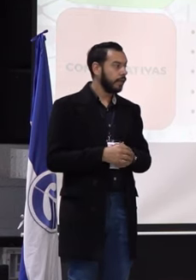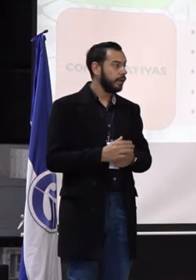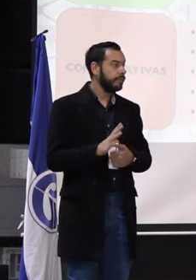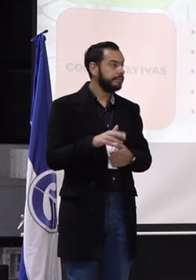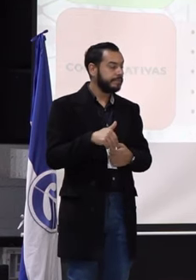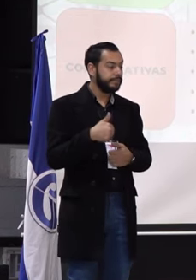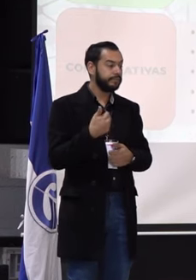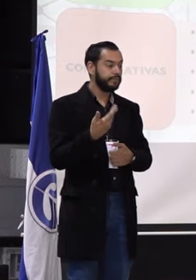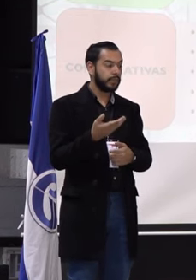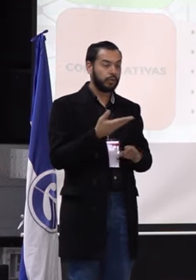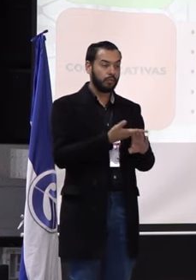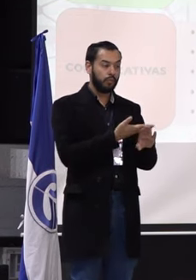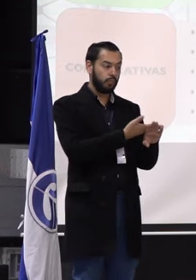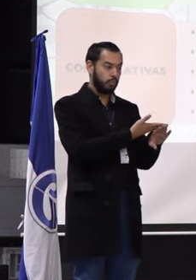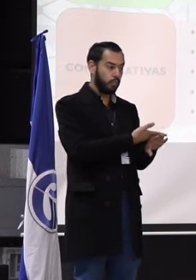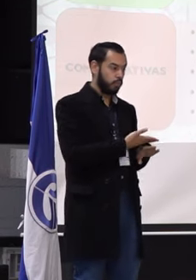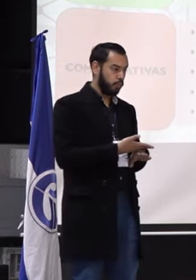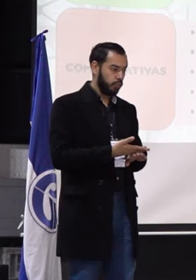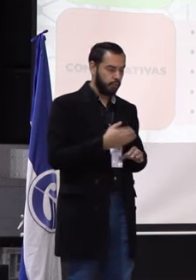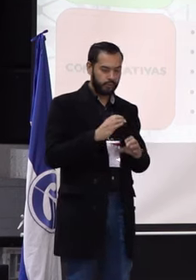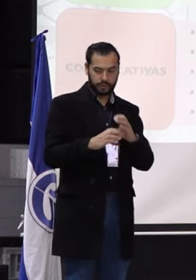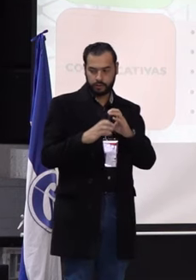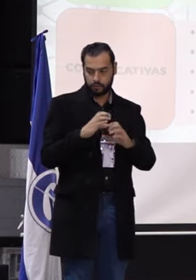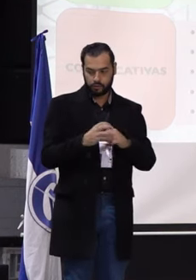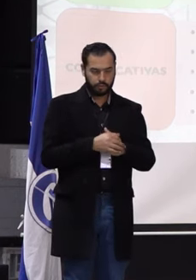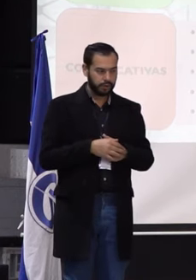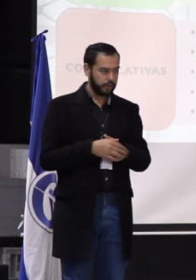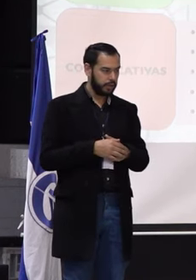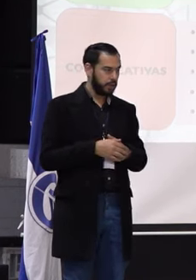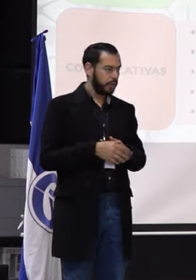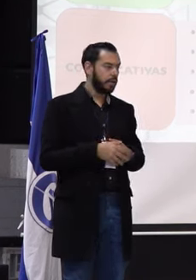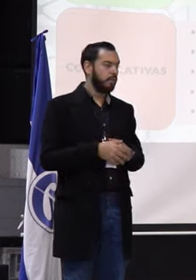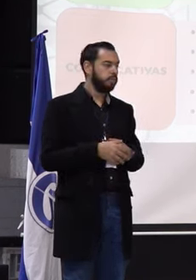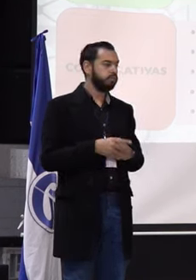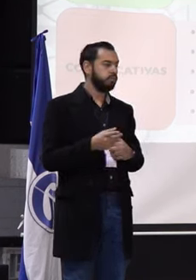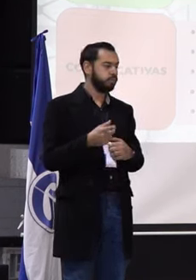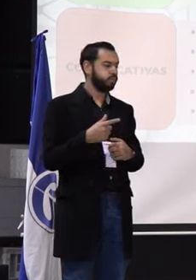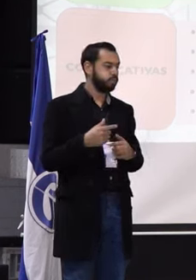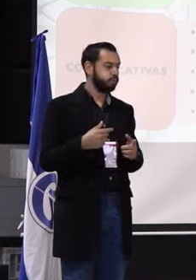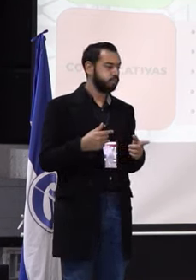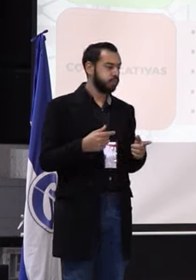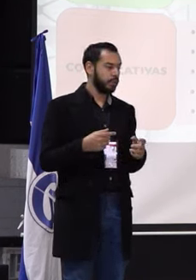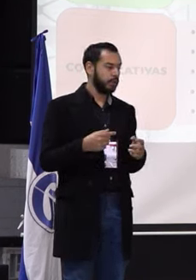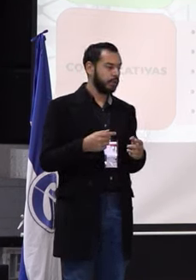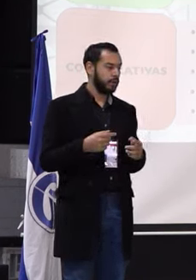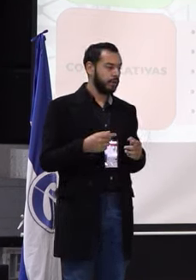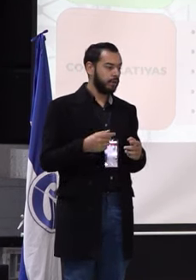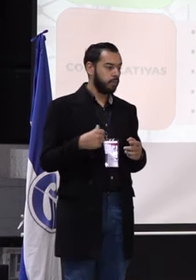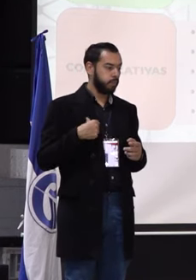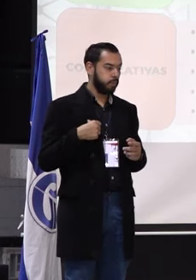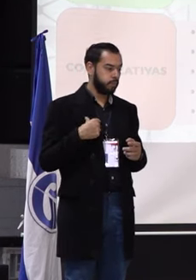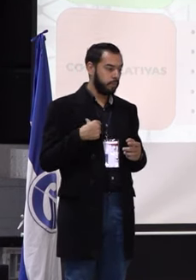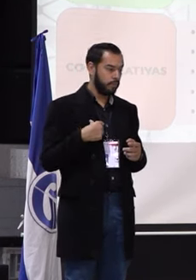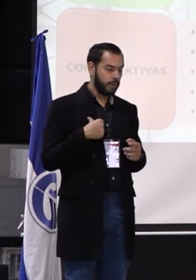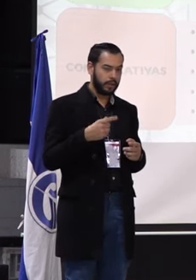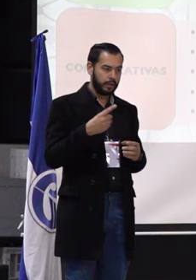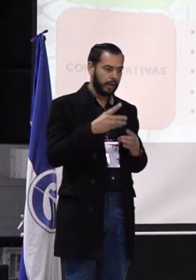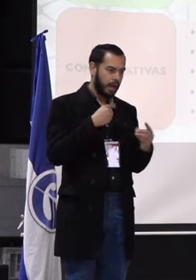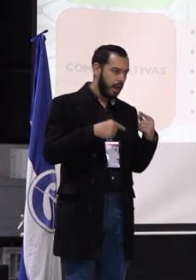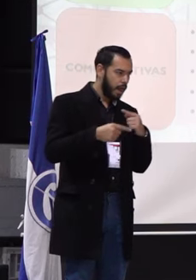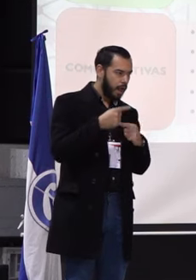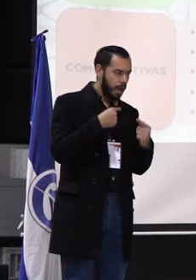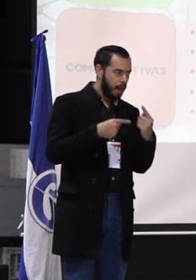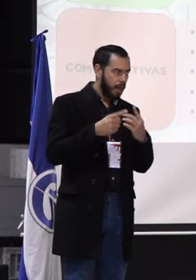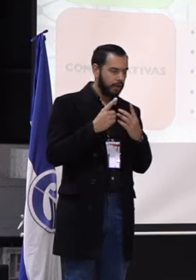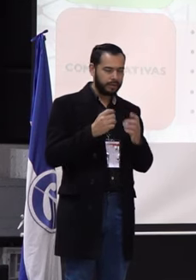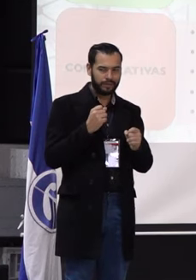propuestas comunicativas, realizar o implementar estrategias para el diálogo permanente